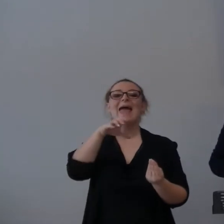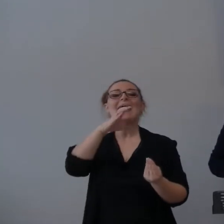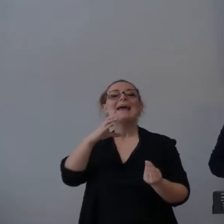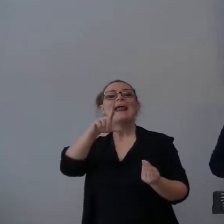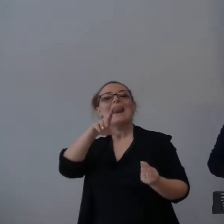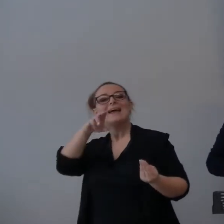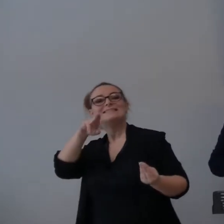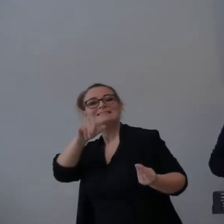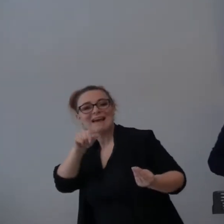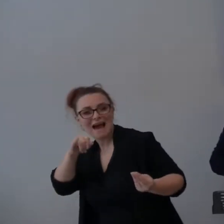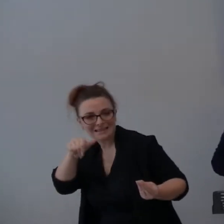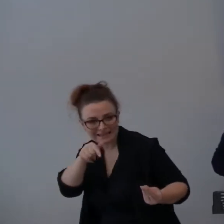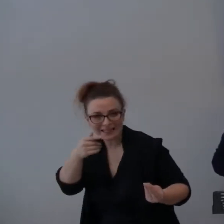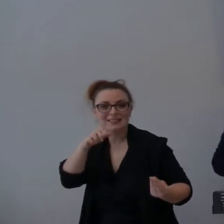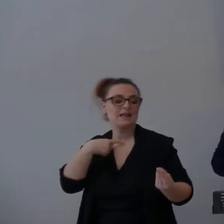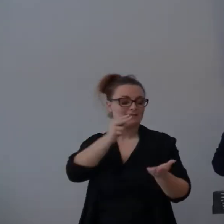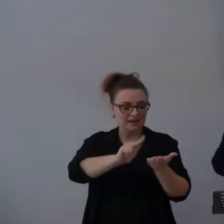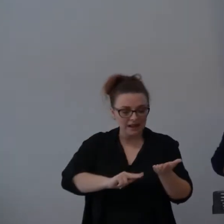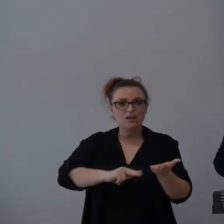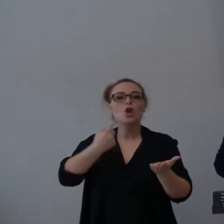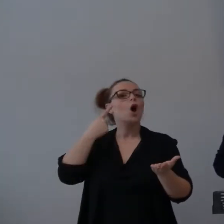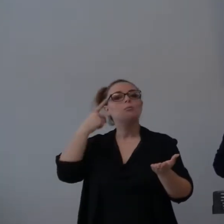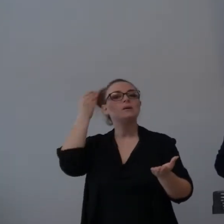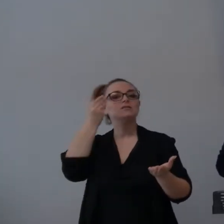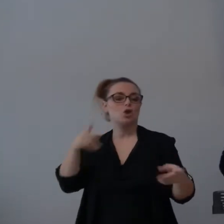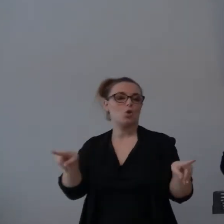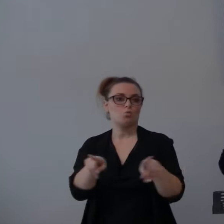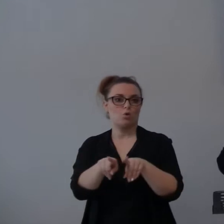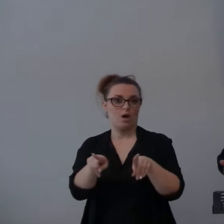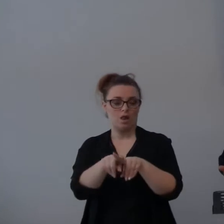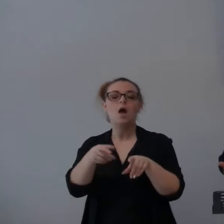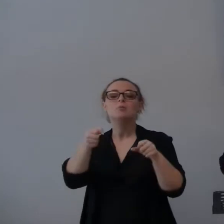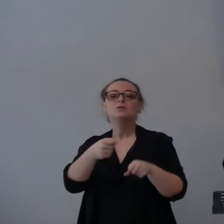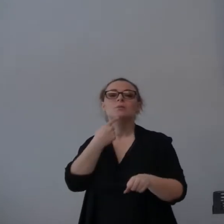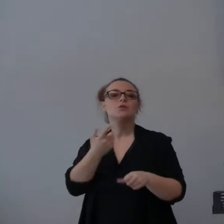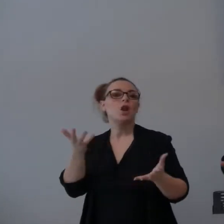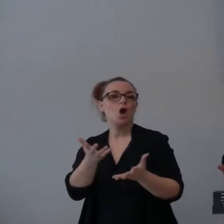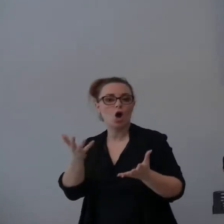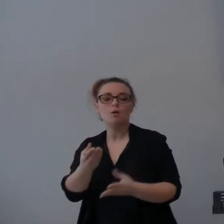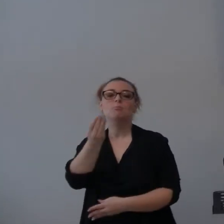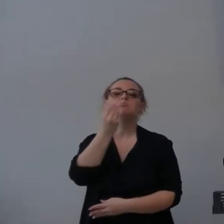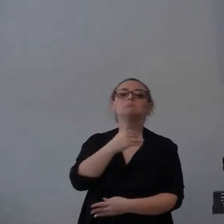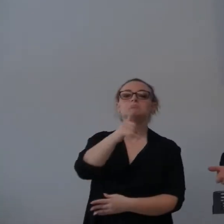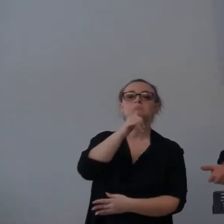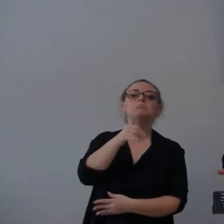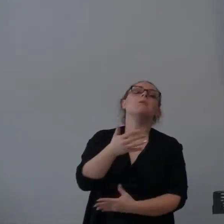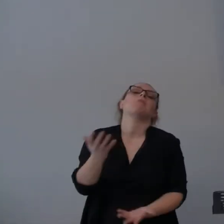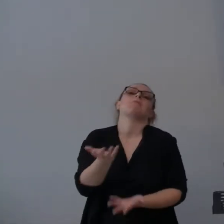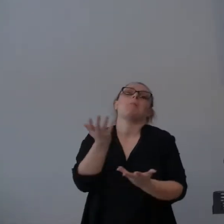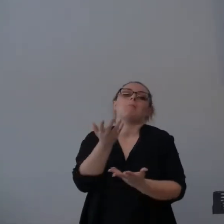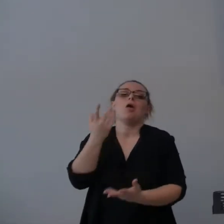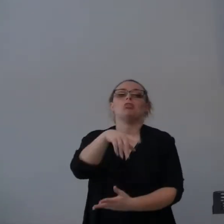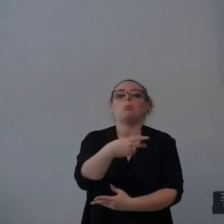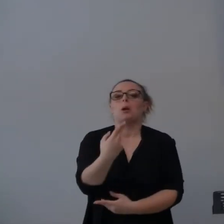tante cose nella vita, ho visto tante cose, potrei concludere dicendo mangiamo e beviamo, tanto domani si muore e